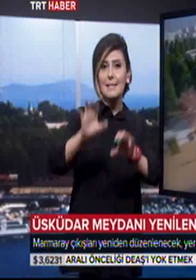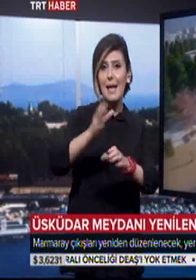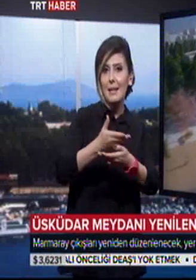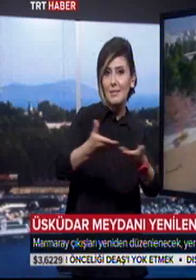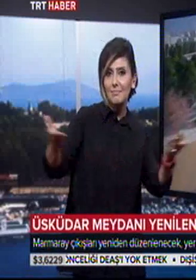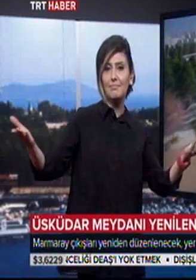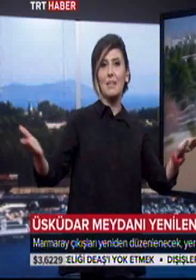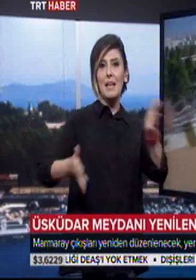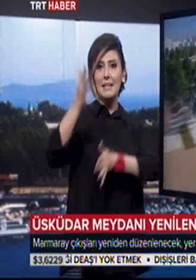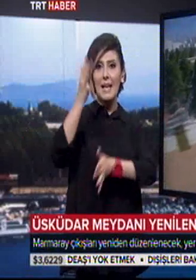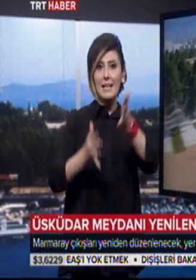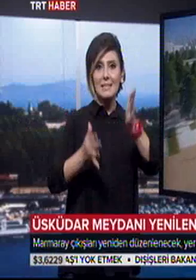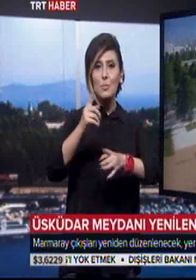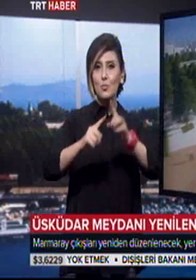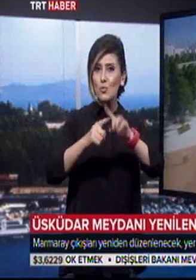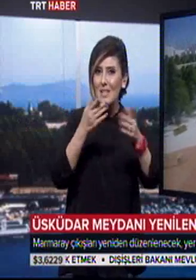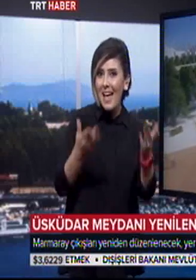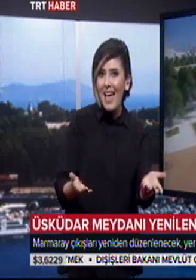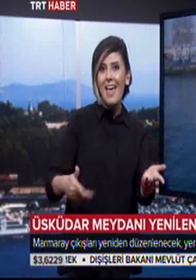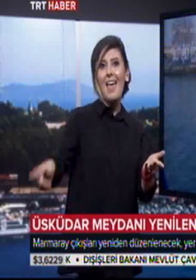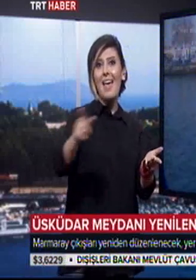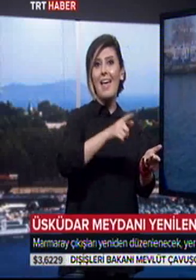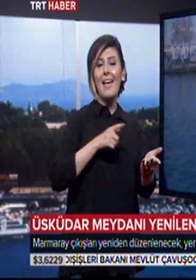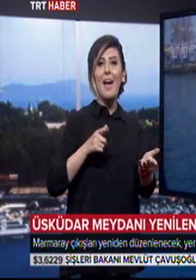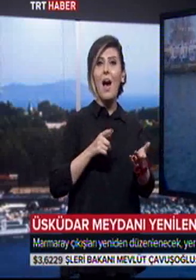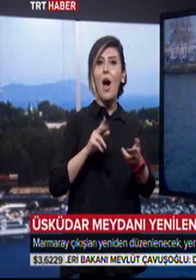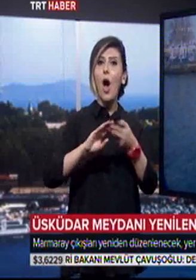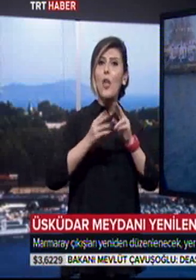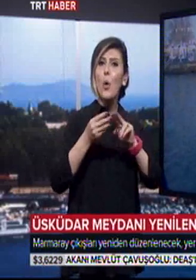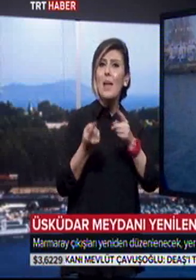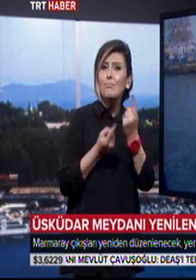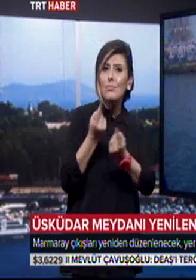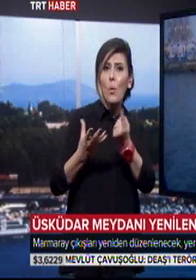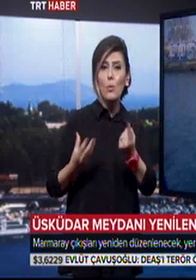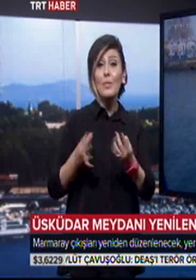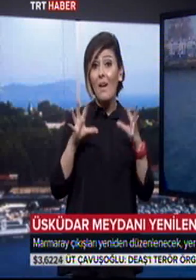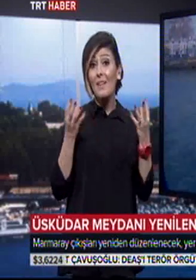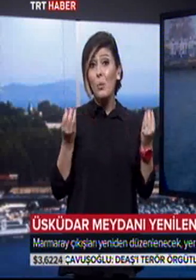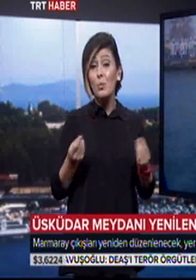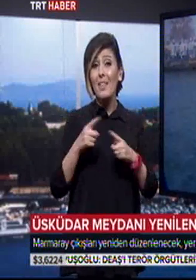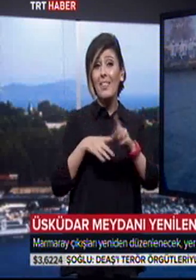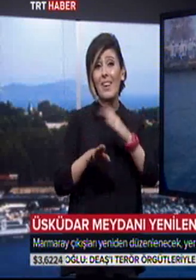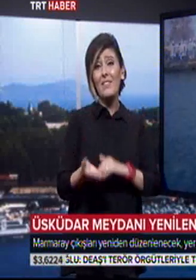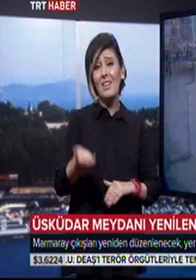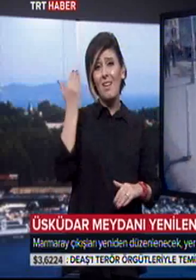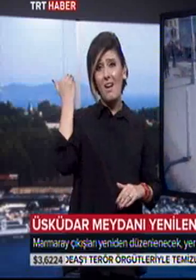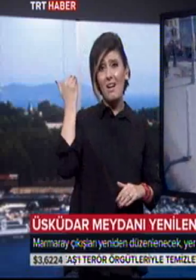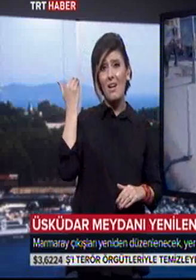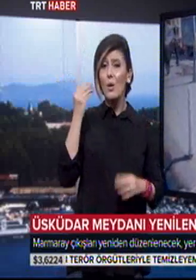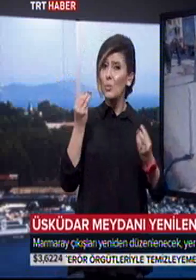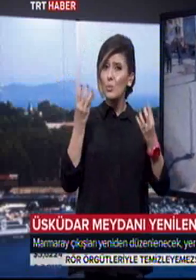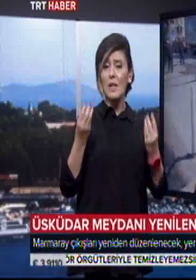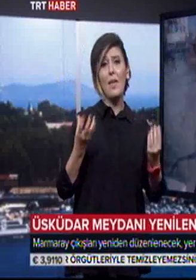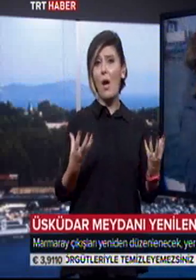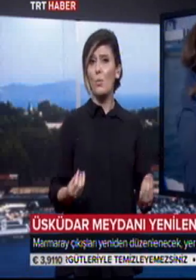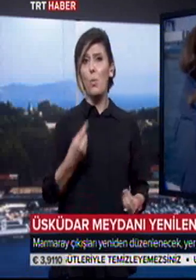kentsel bellek müzesi, zanaat atölyeleri olacak. Daha iyi olur tabii. Bu trafik kalksın doğru. Güzel olur. Daha